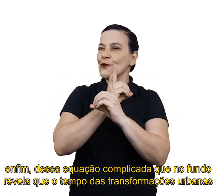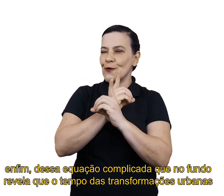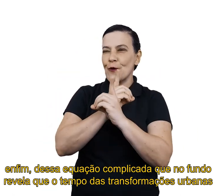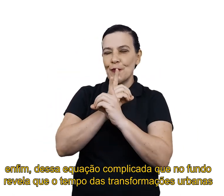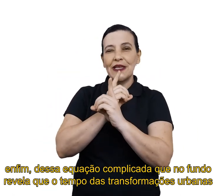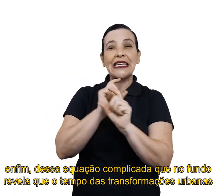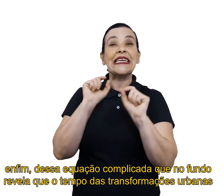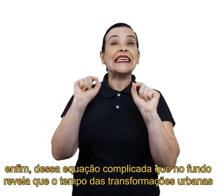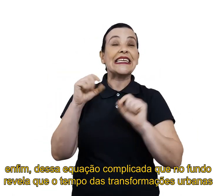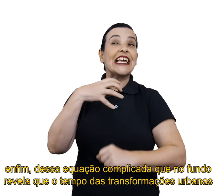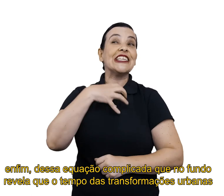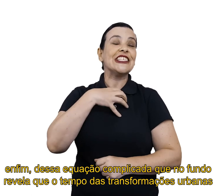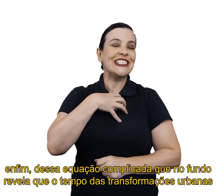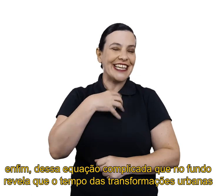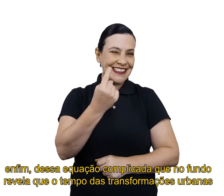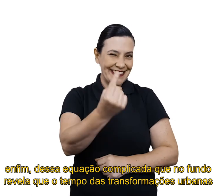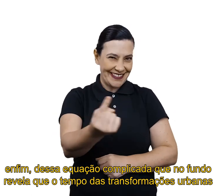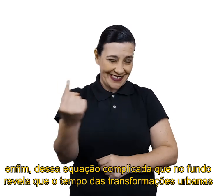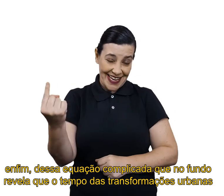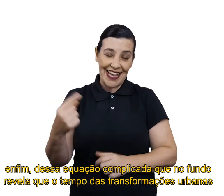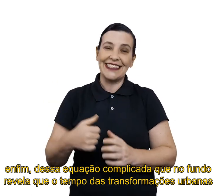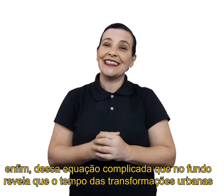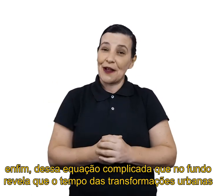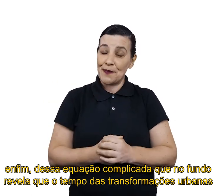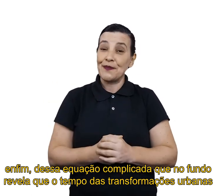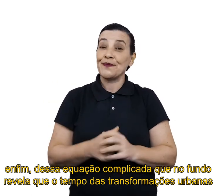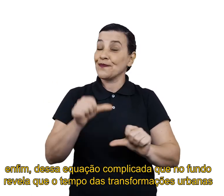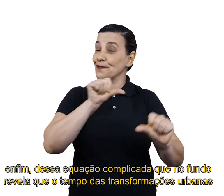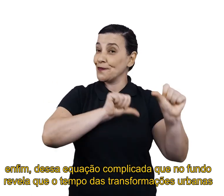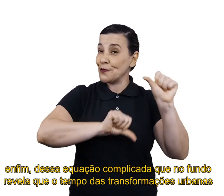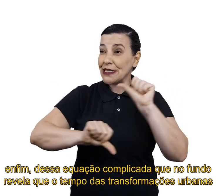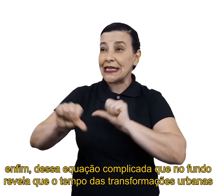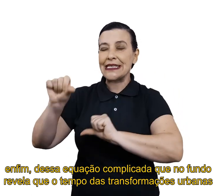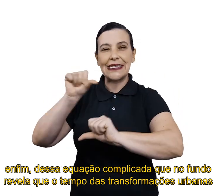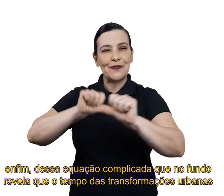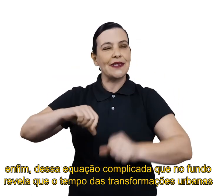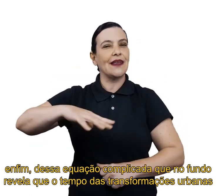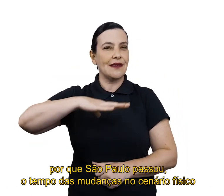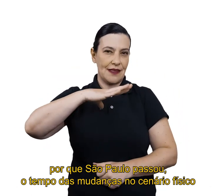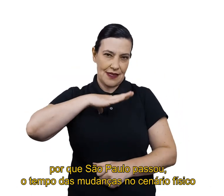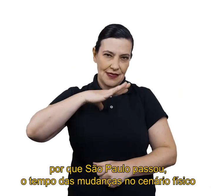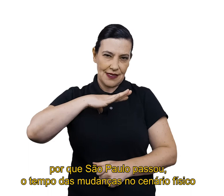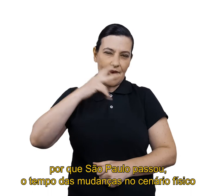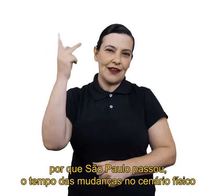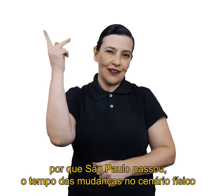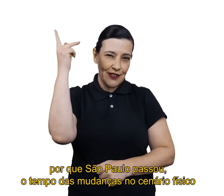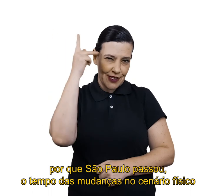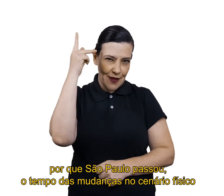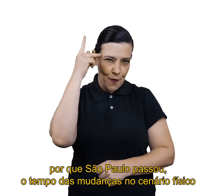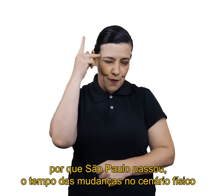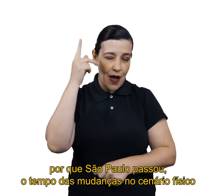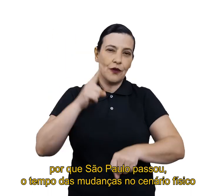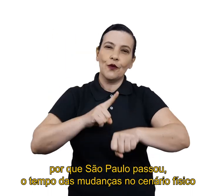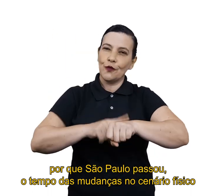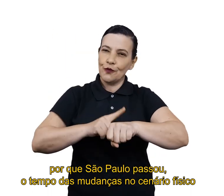complicada que, no fundo, revela que o tempo das transformações urbanas, porque São Paulo passou, o